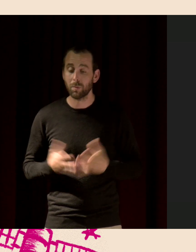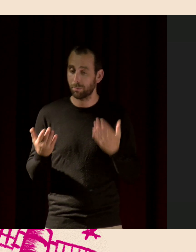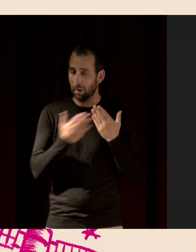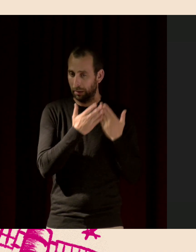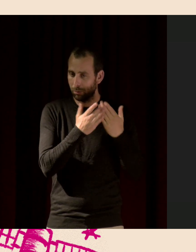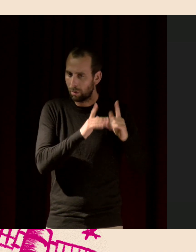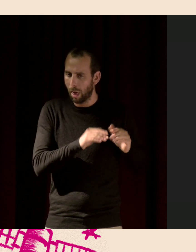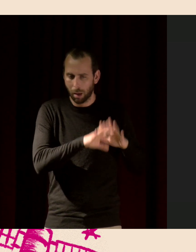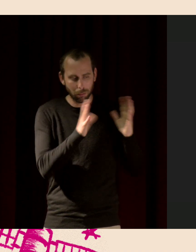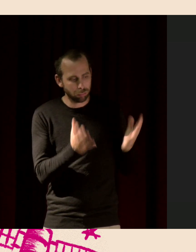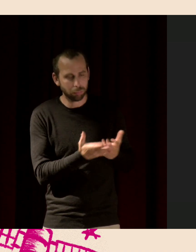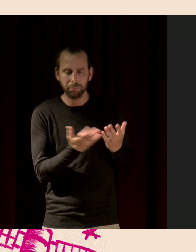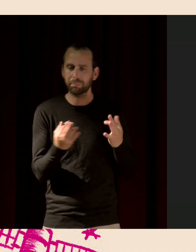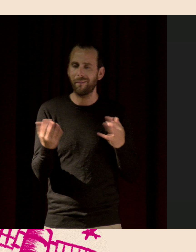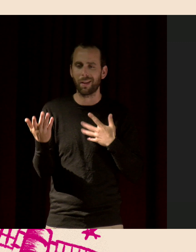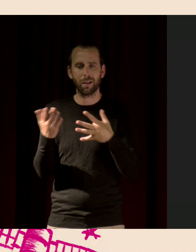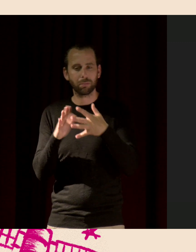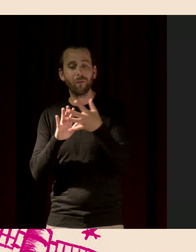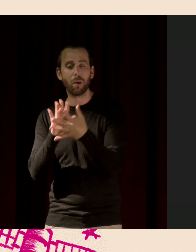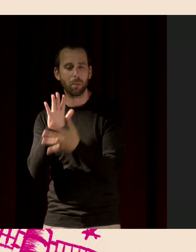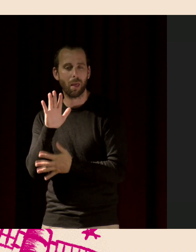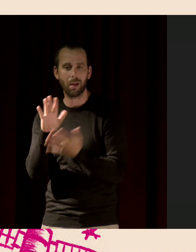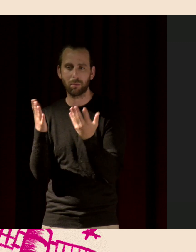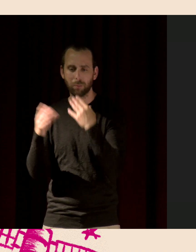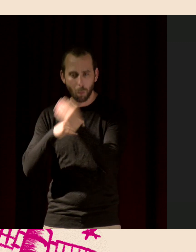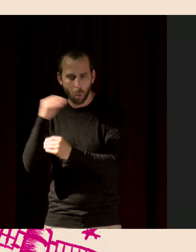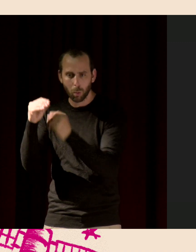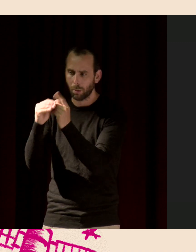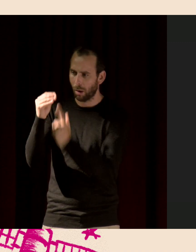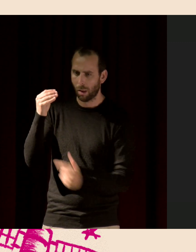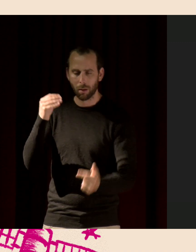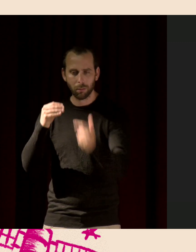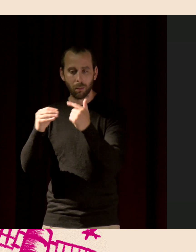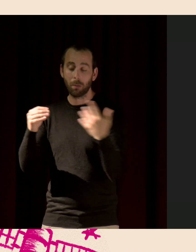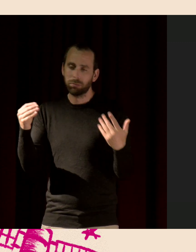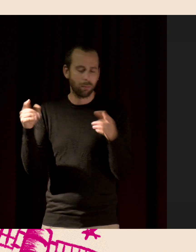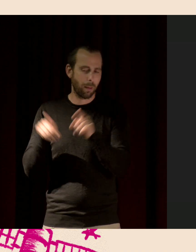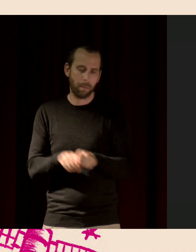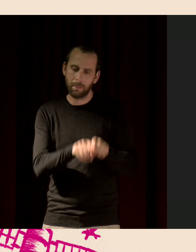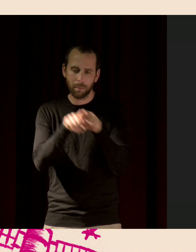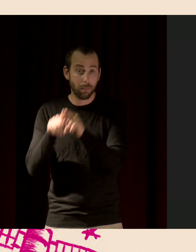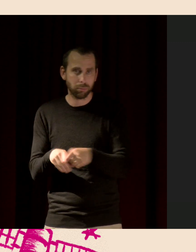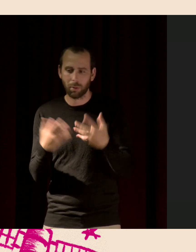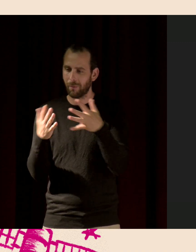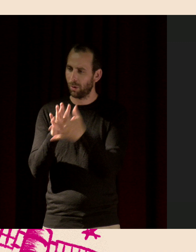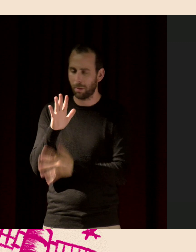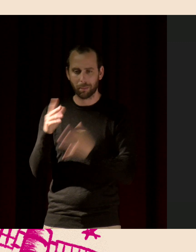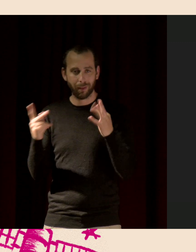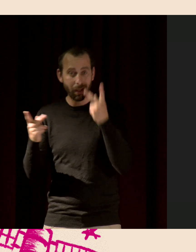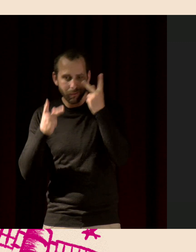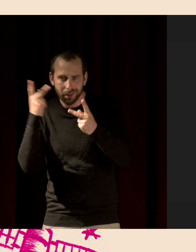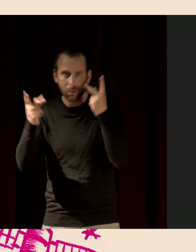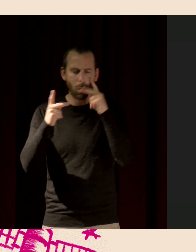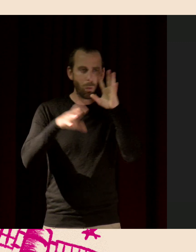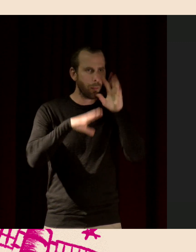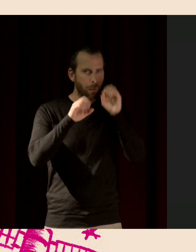notre vocabulaire et un peu quelle que soit la région du monde, on a plus de vocabulaire qui décrit la vision que l'on a de notre